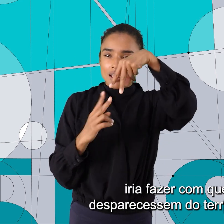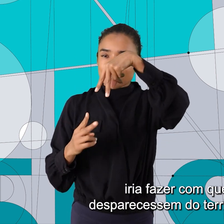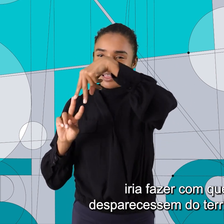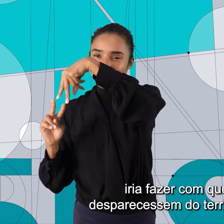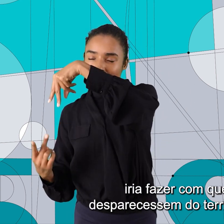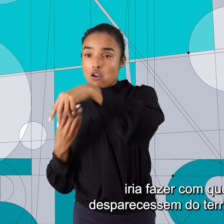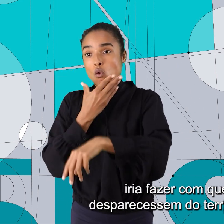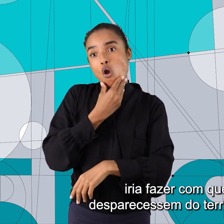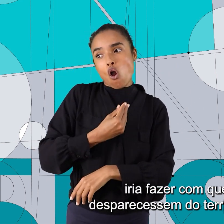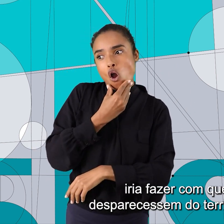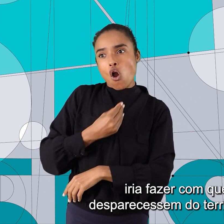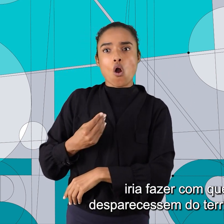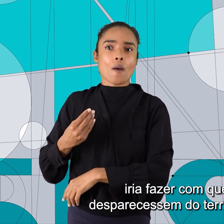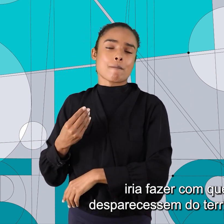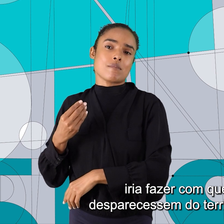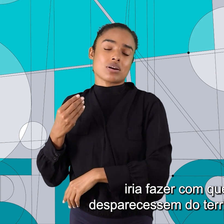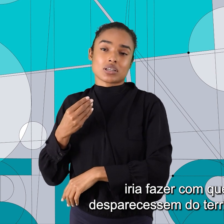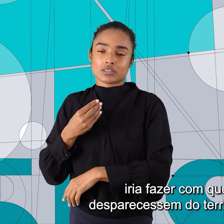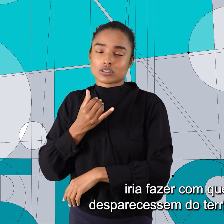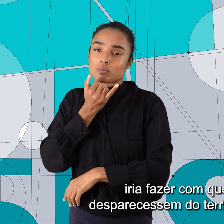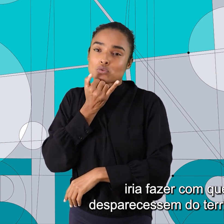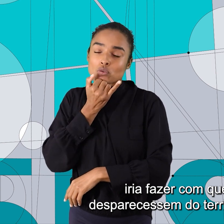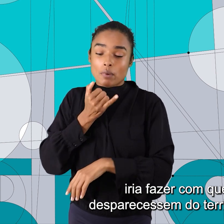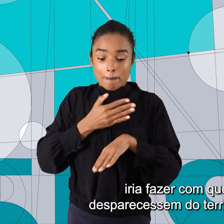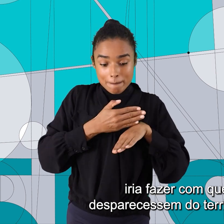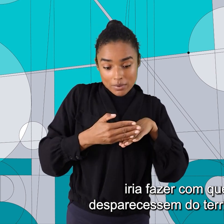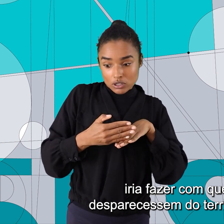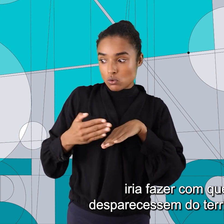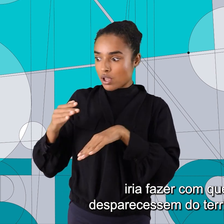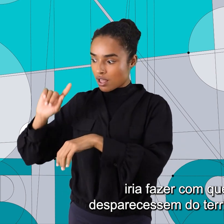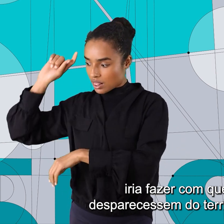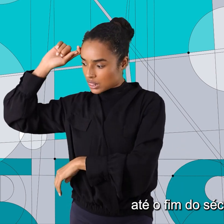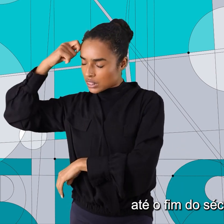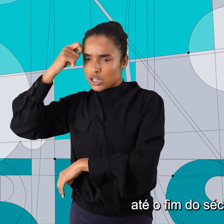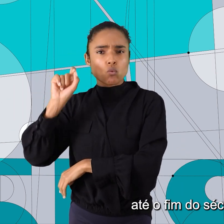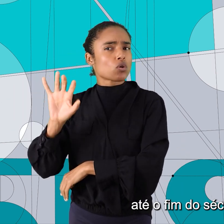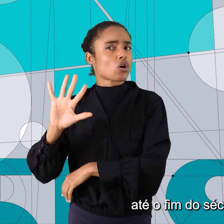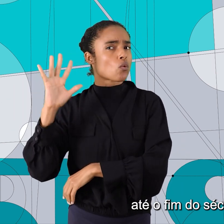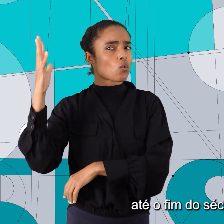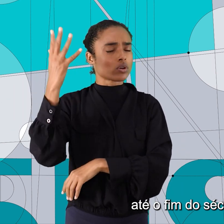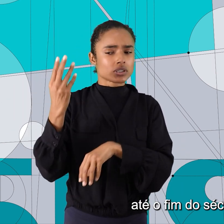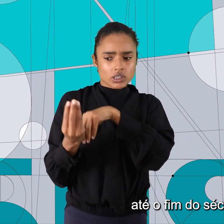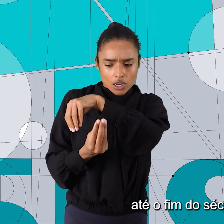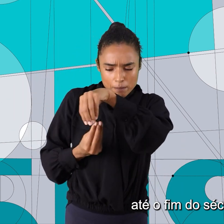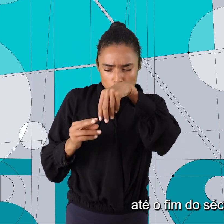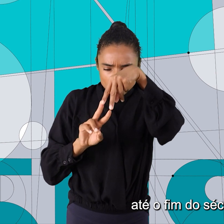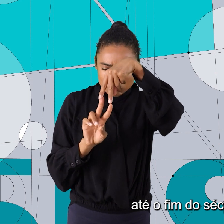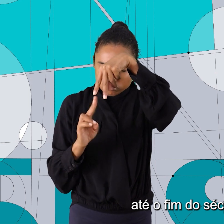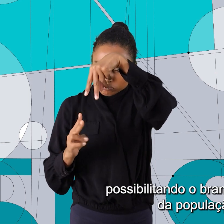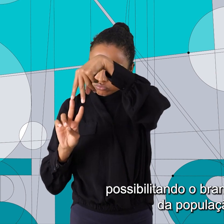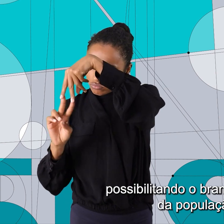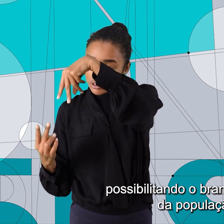iria fazer com que negros desaparecessem do território brasileiro até o fim do século XX,